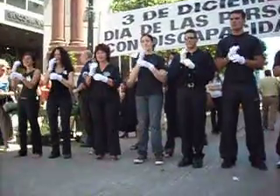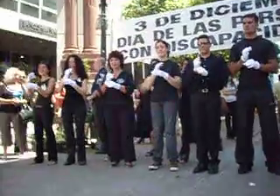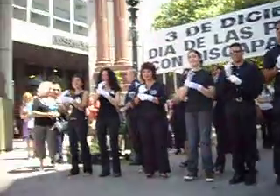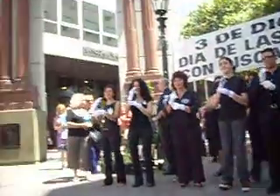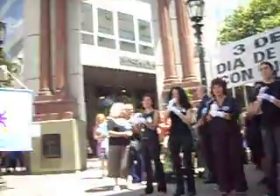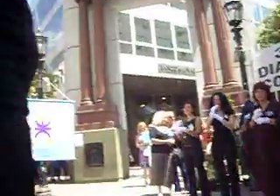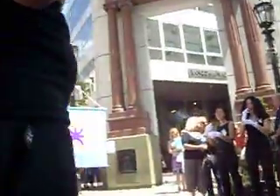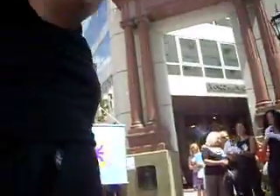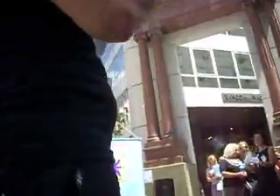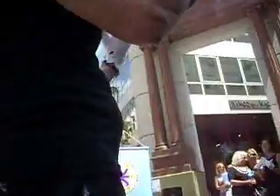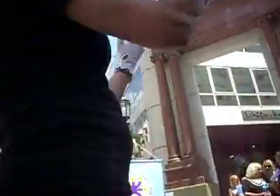se avisaron,